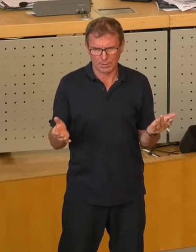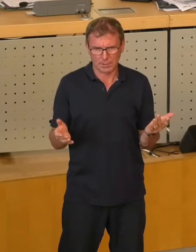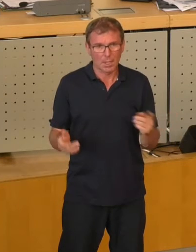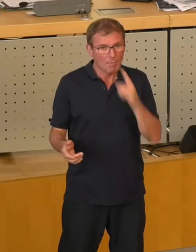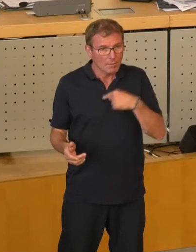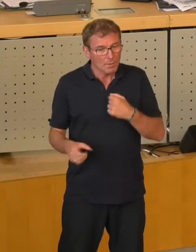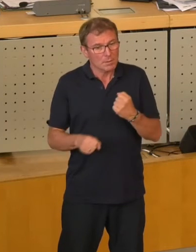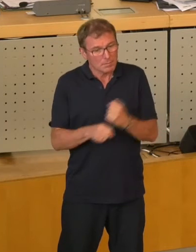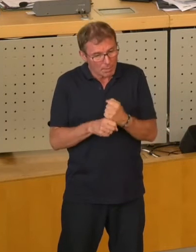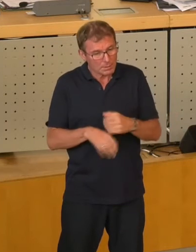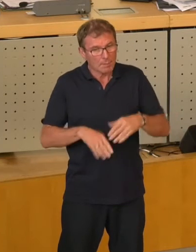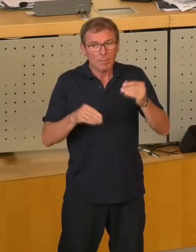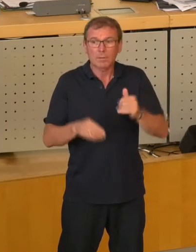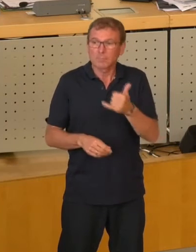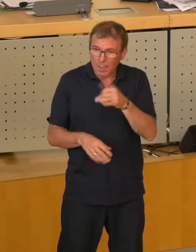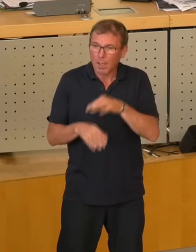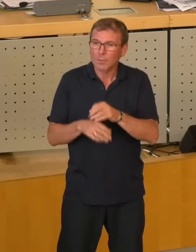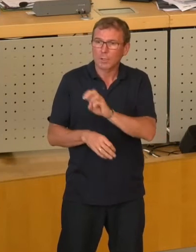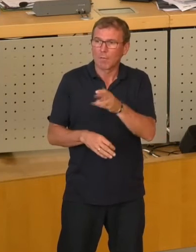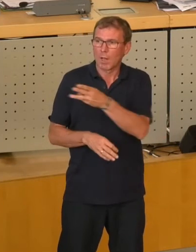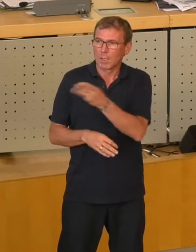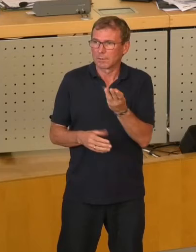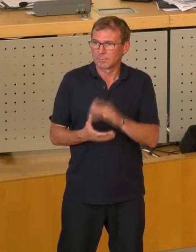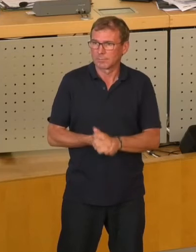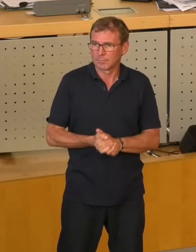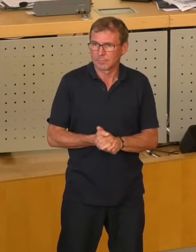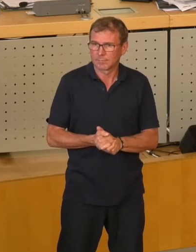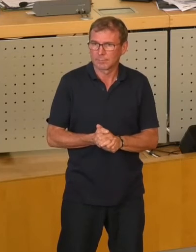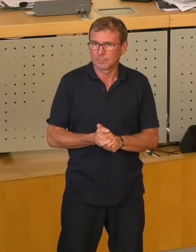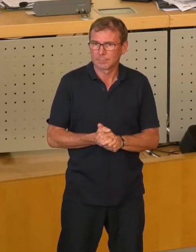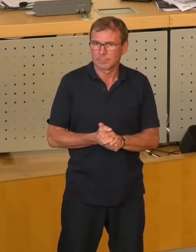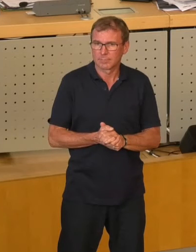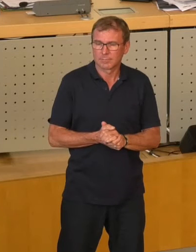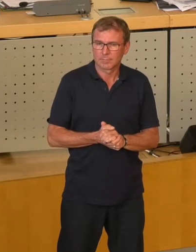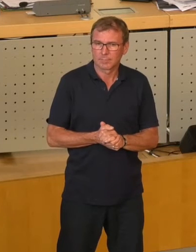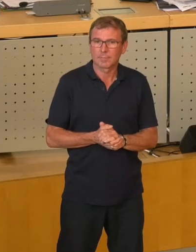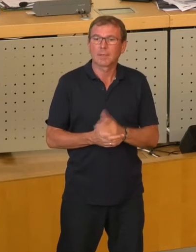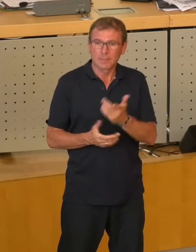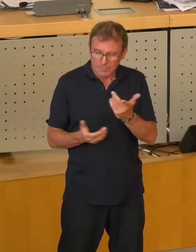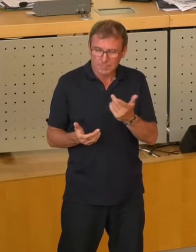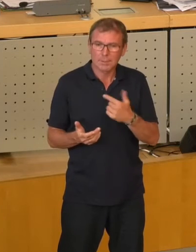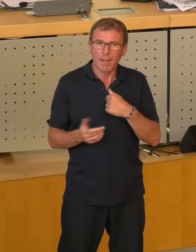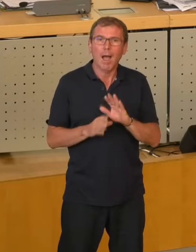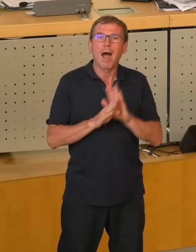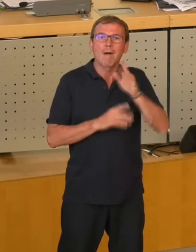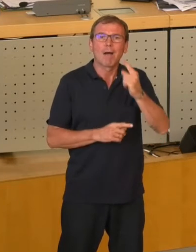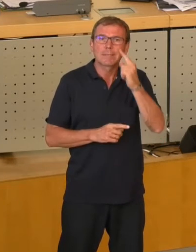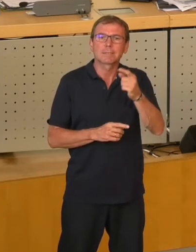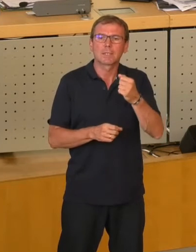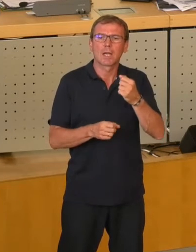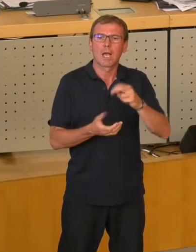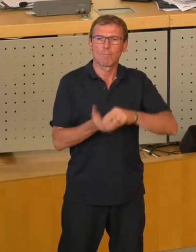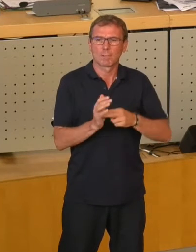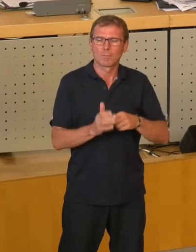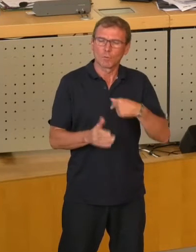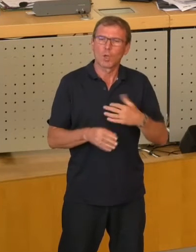macht am Anfang, ja, Herr Dr. Reuter, ja, Dr. Reuter, das war weitsichtliche Politik von Klaus Gaber,